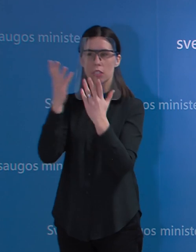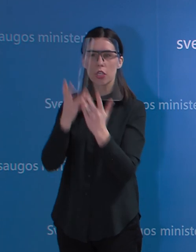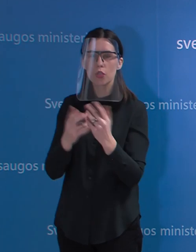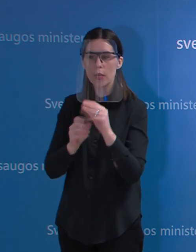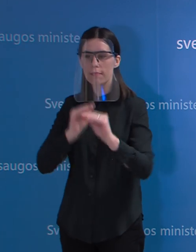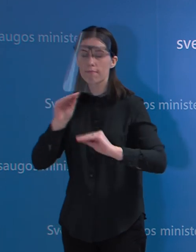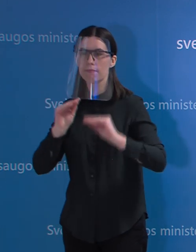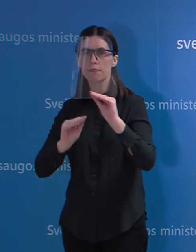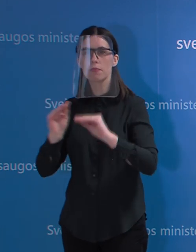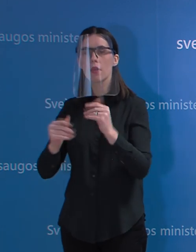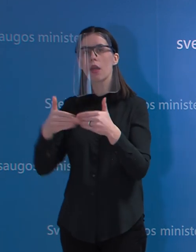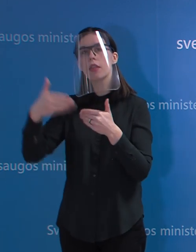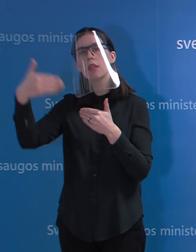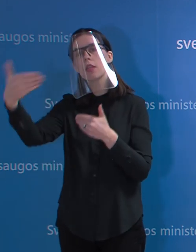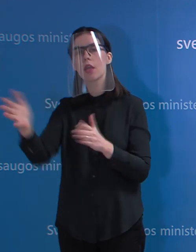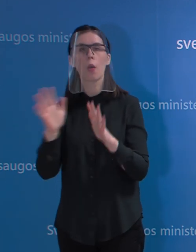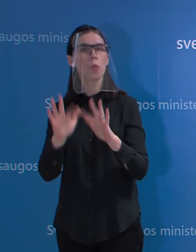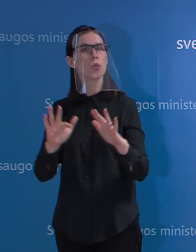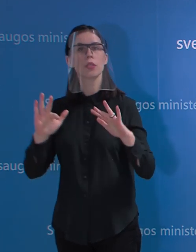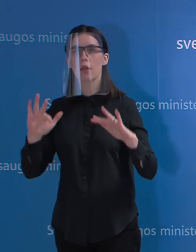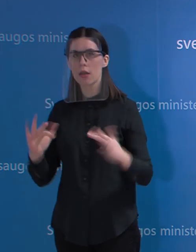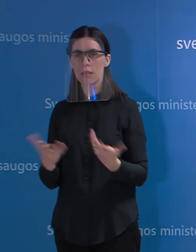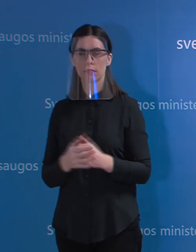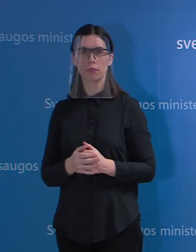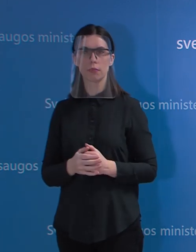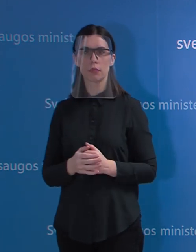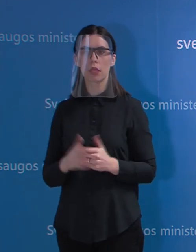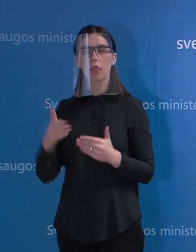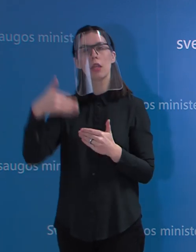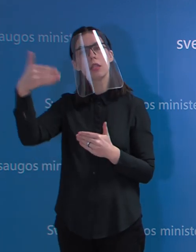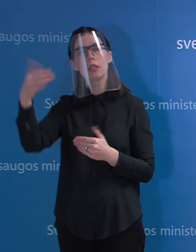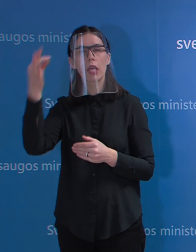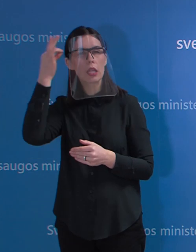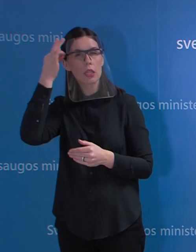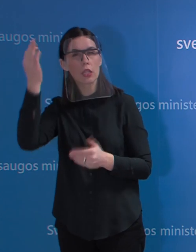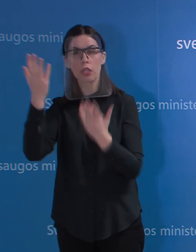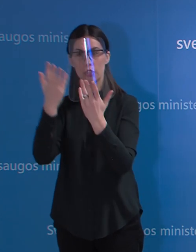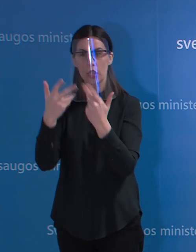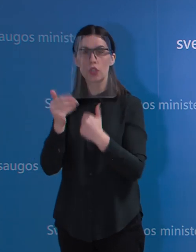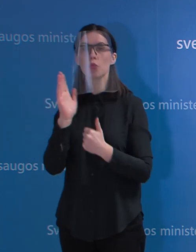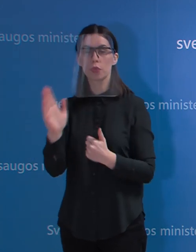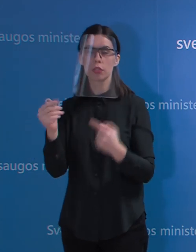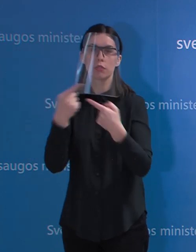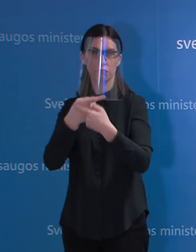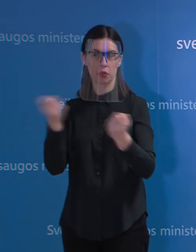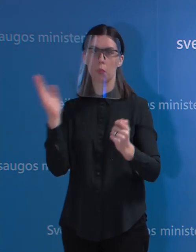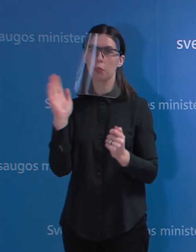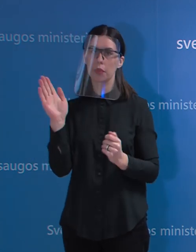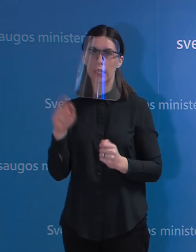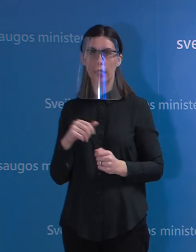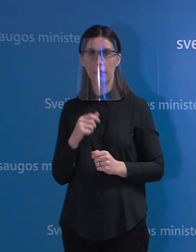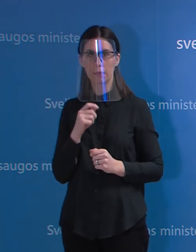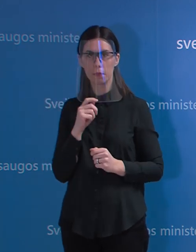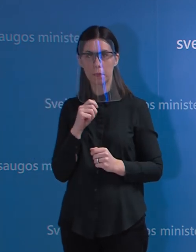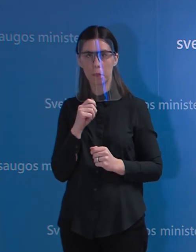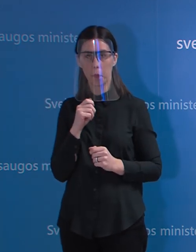išplitimas galėtų būti. Tai, kai turėsim tikslėsnius prognostinius skaičius, aš manau, kad mes tikrai jais pasidalinsim. Daug